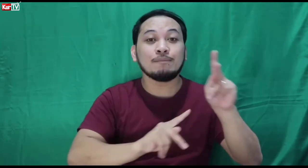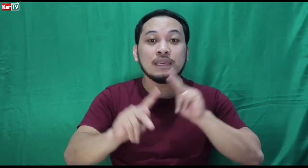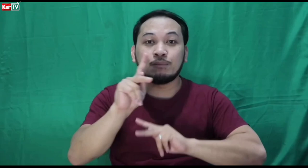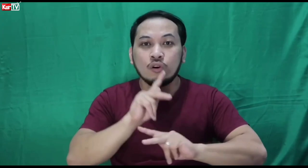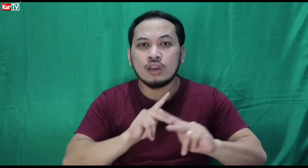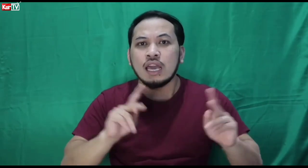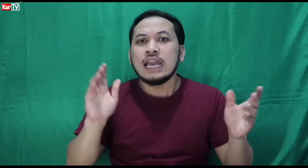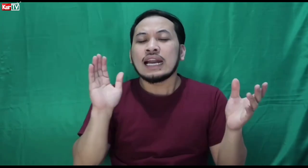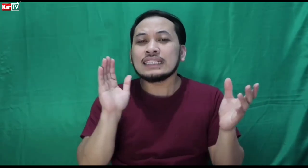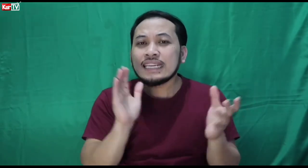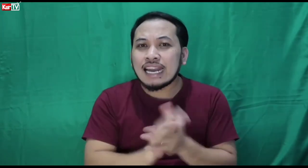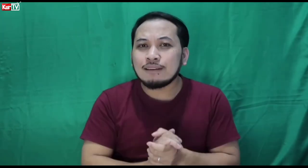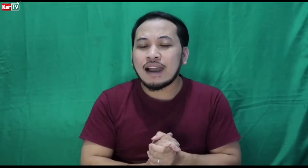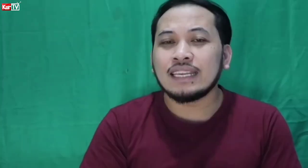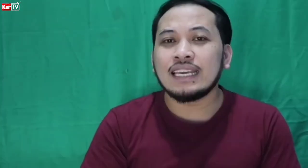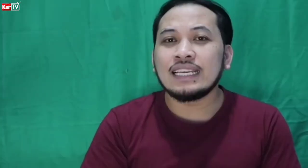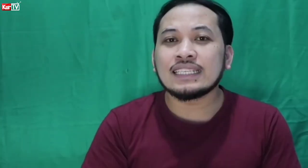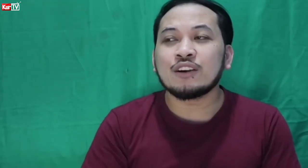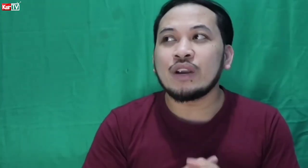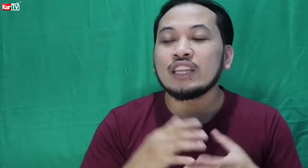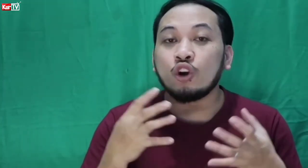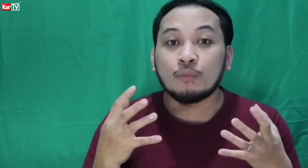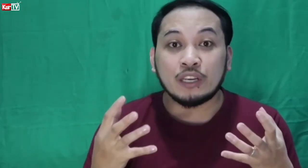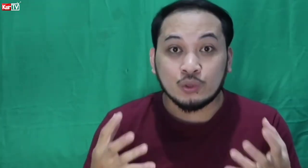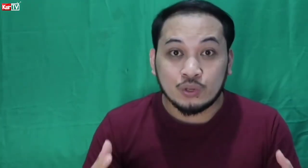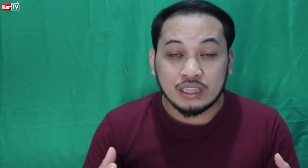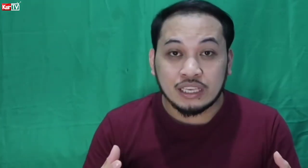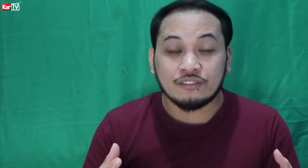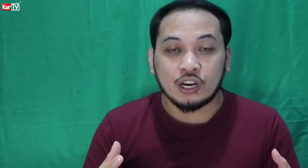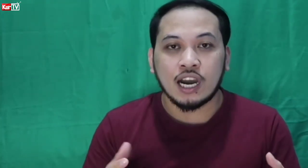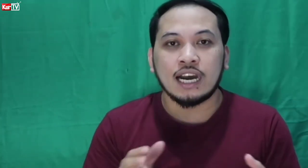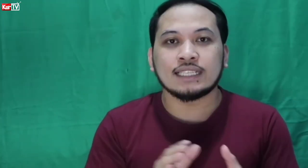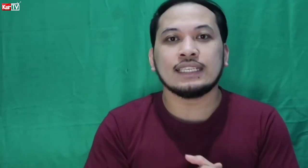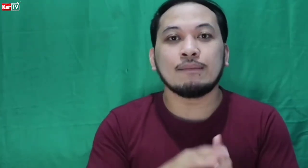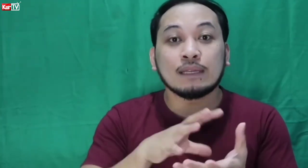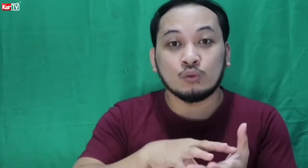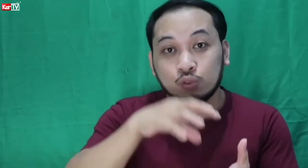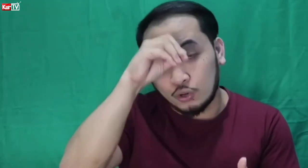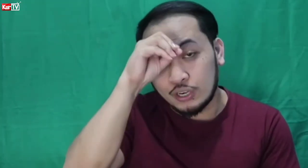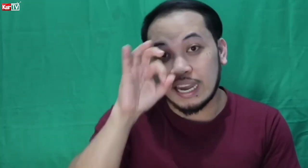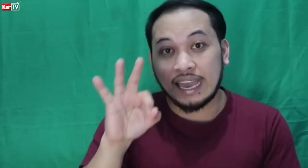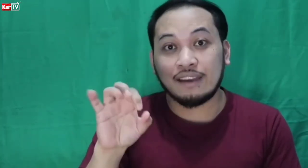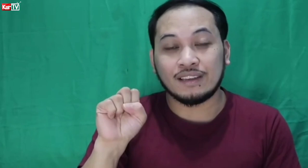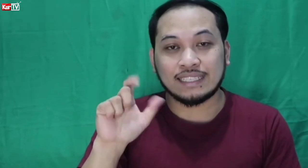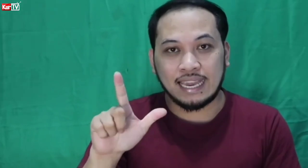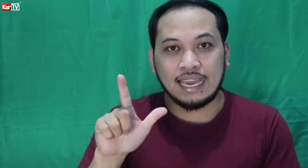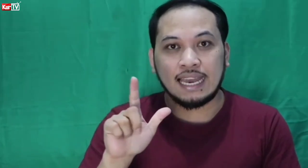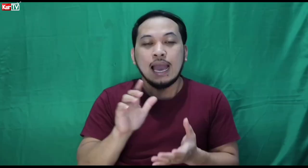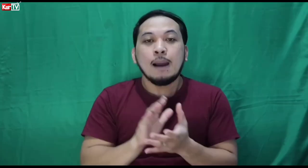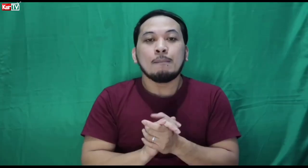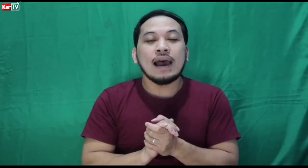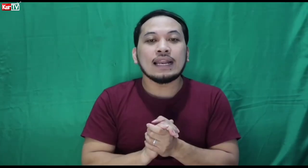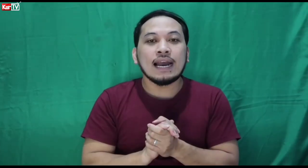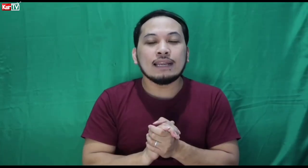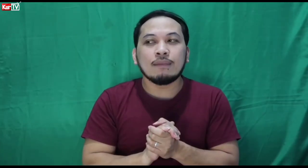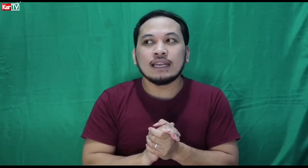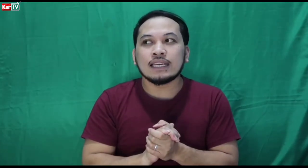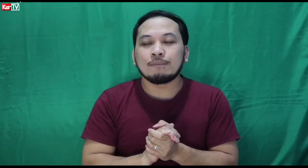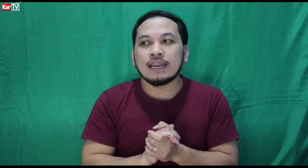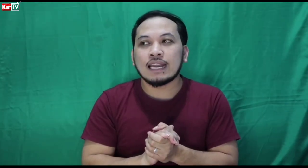people. Kasi nga naman, it's a great opportunity for us na matuto ng FSL para nga naman kapag